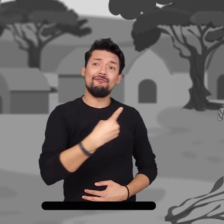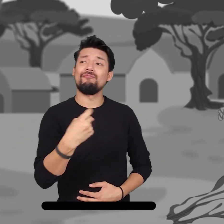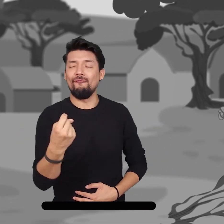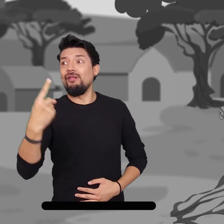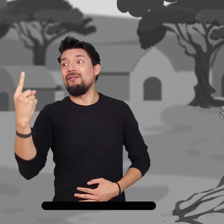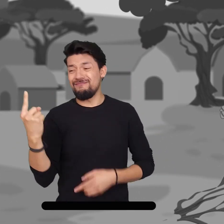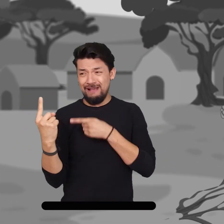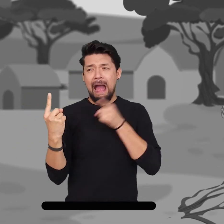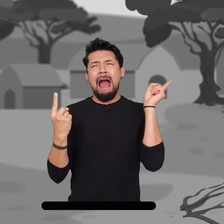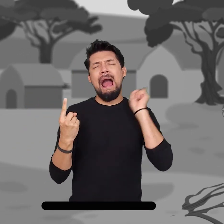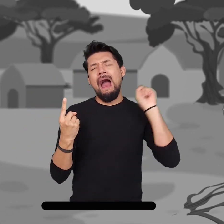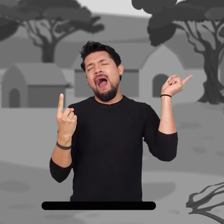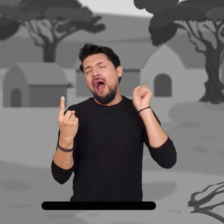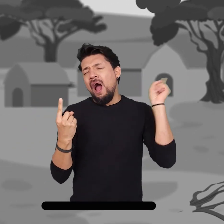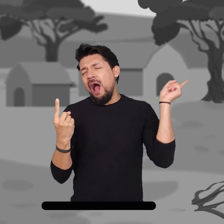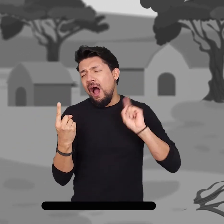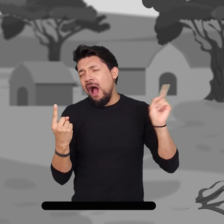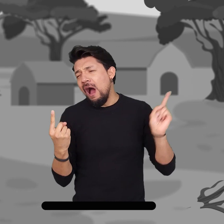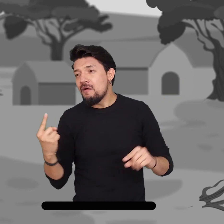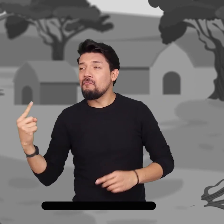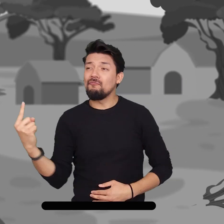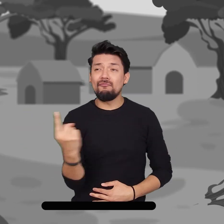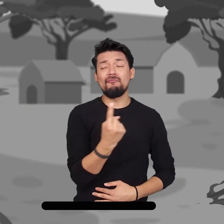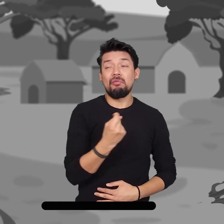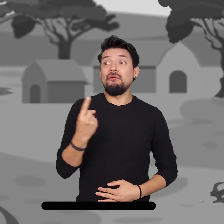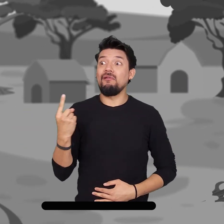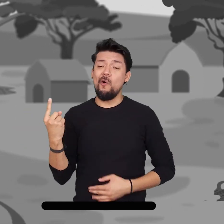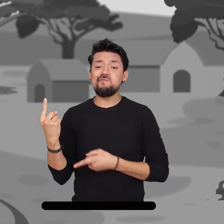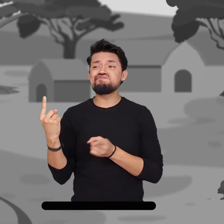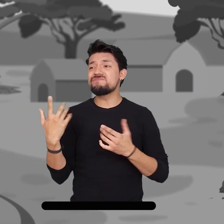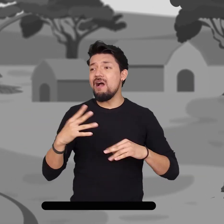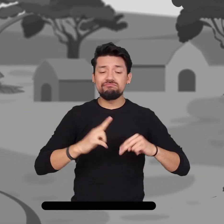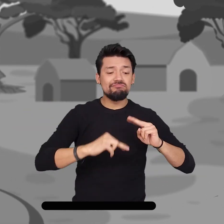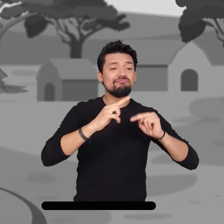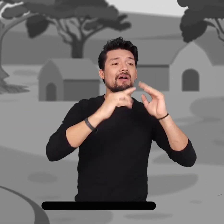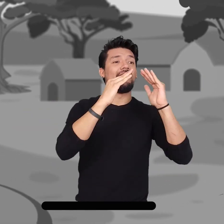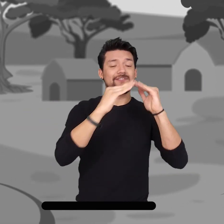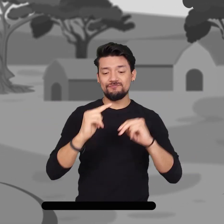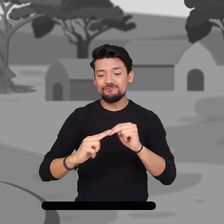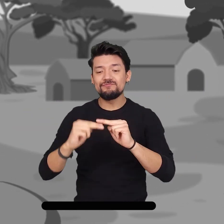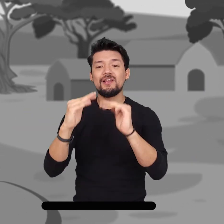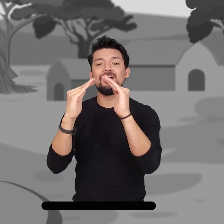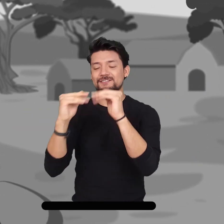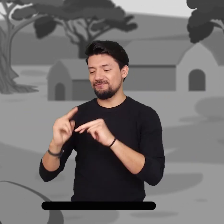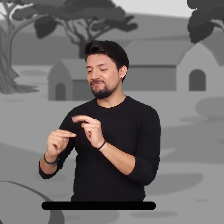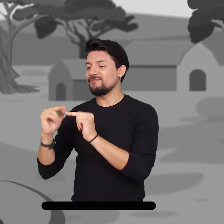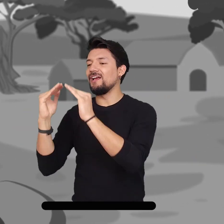Y ahora, que se construyeron casas en esa misma zona, el